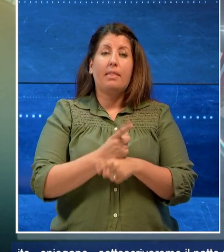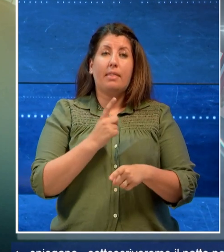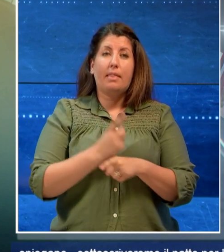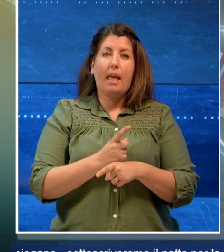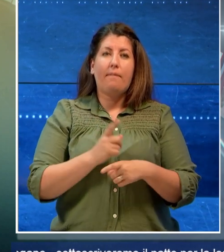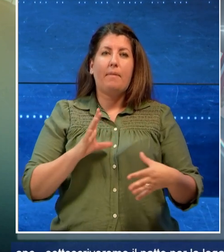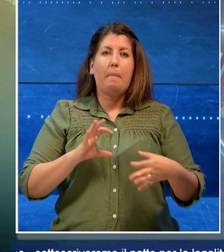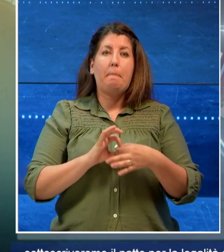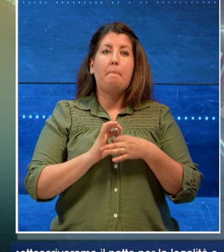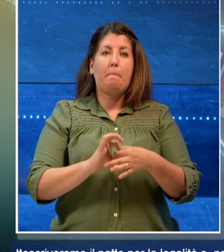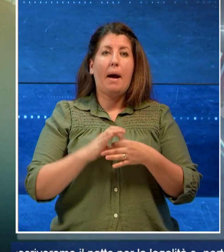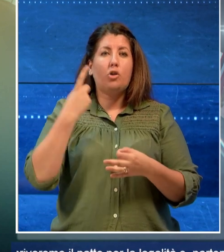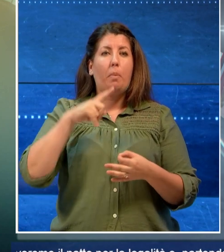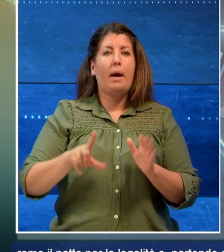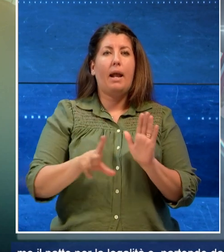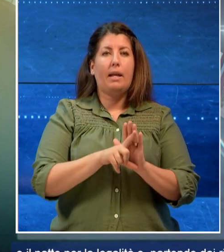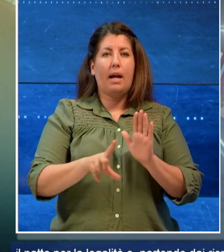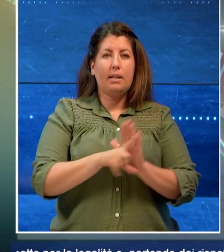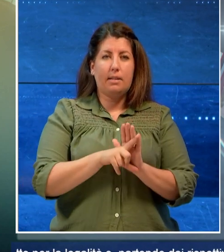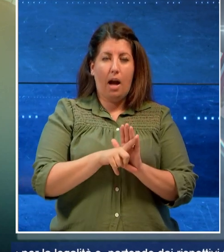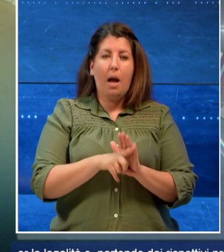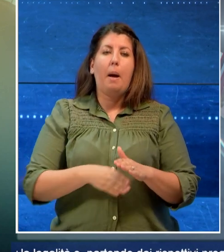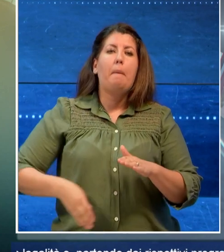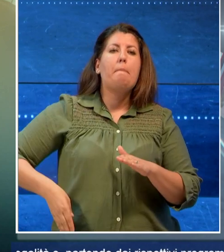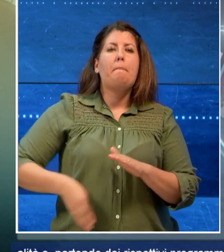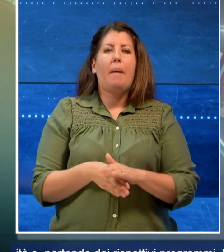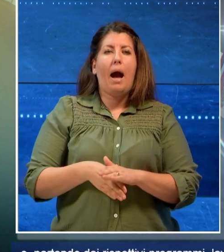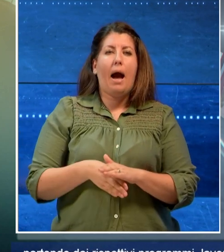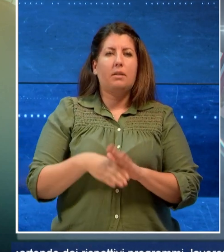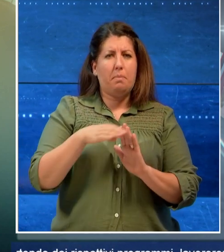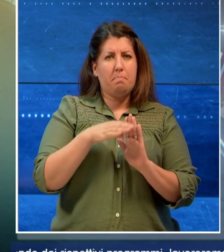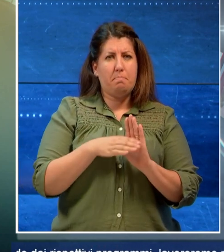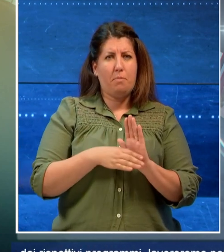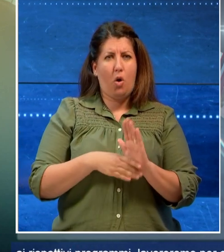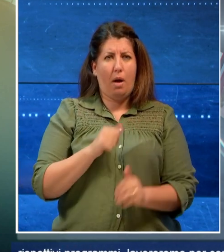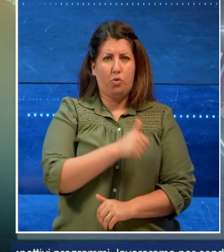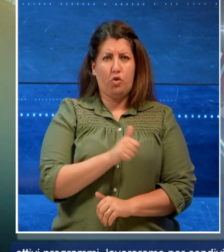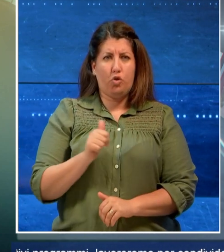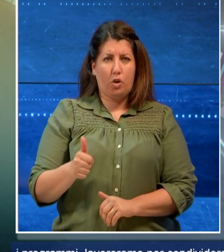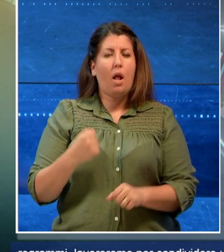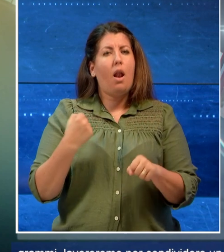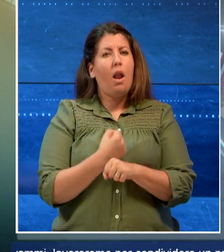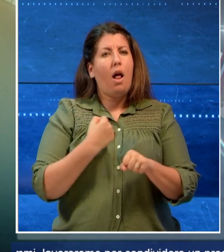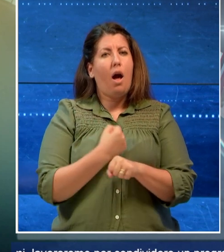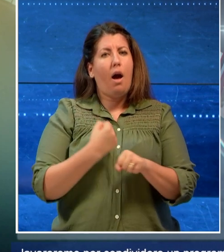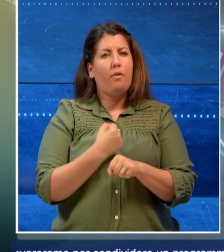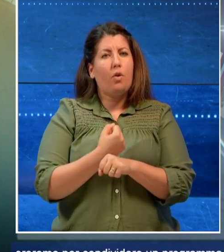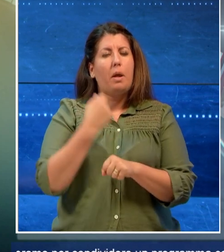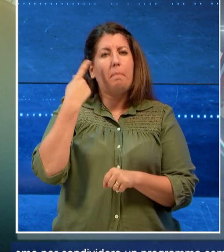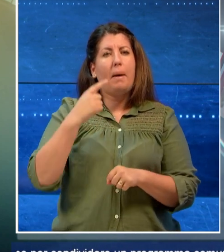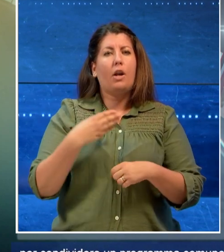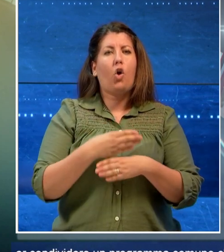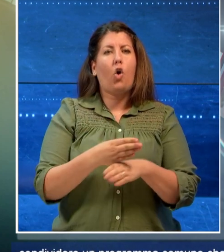per la legalità e partendo dai rispettivi programmi lavoreremo per condividere un